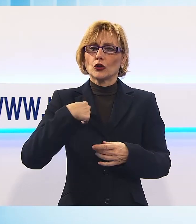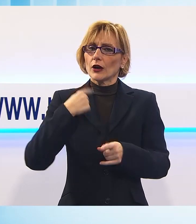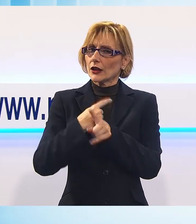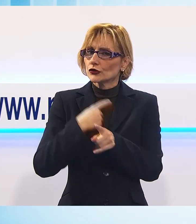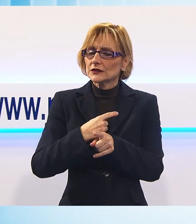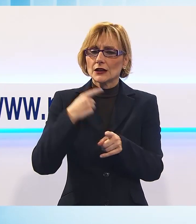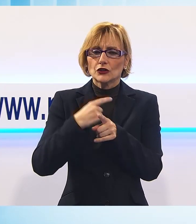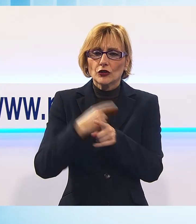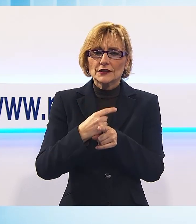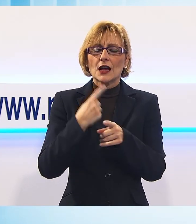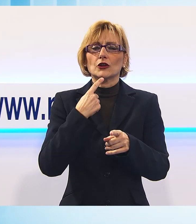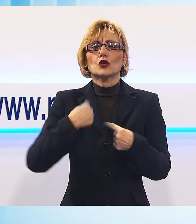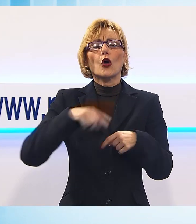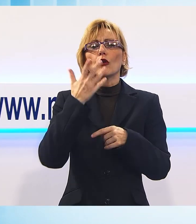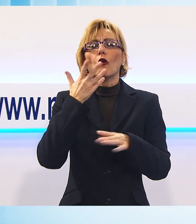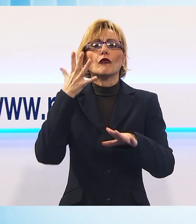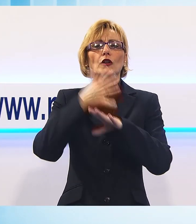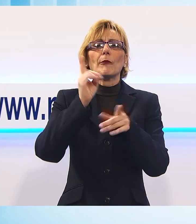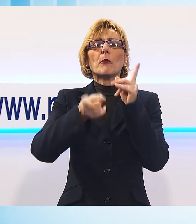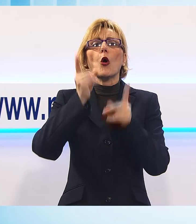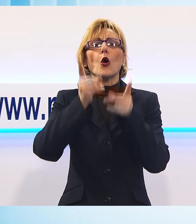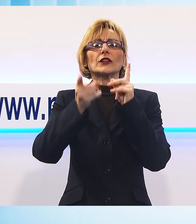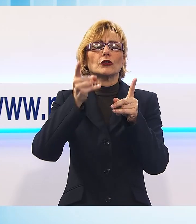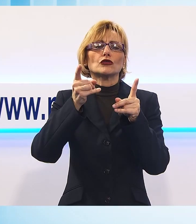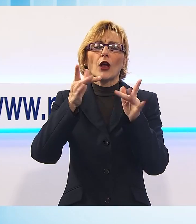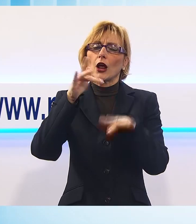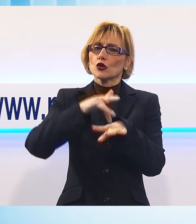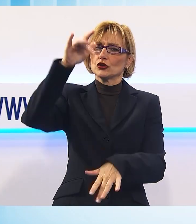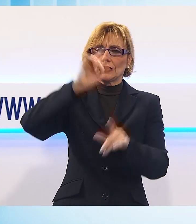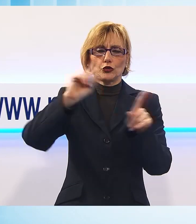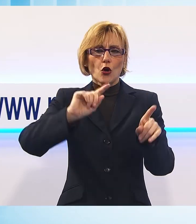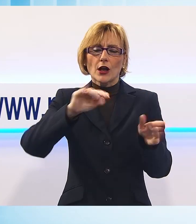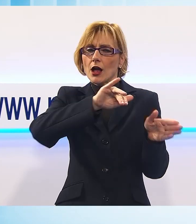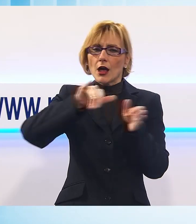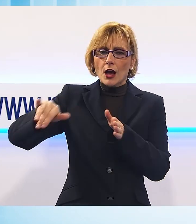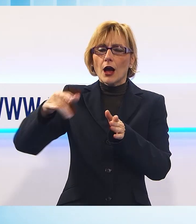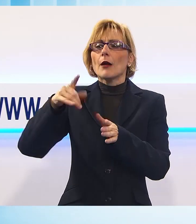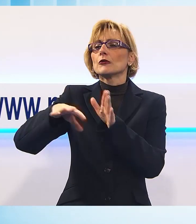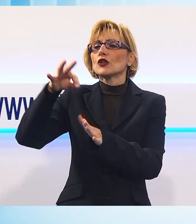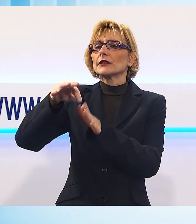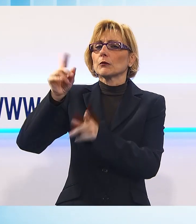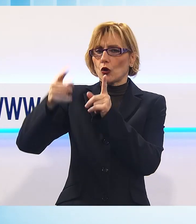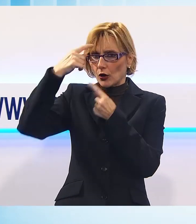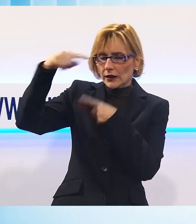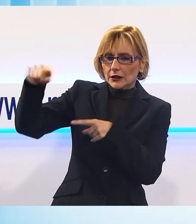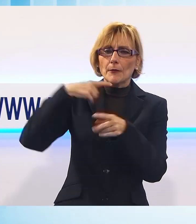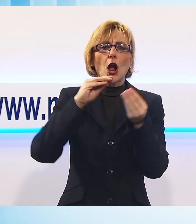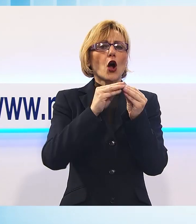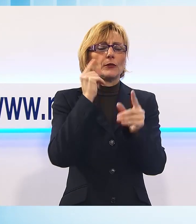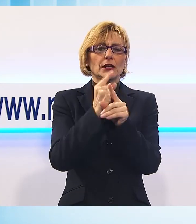no, non vogliamo entrare nel merito delle diatribe politiche perché le scelte le deve fare la politica, ma però l'opera va fatta.